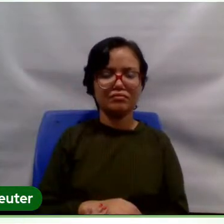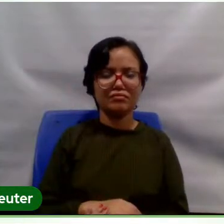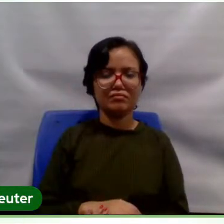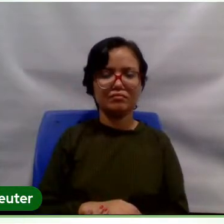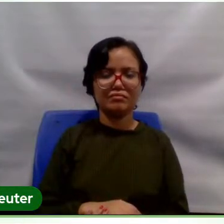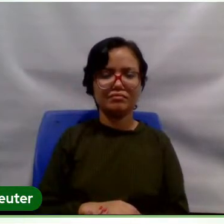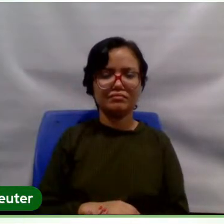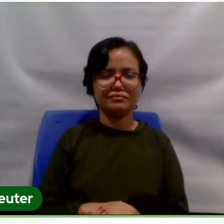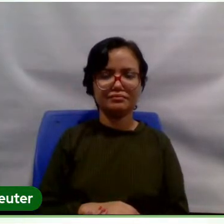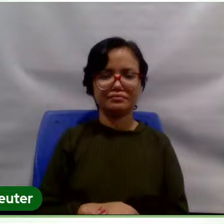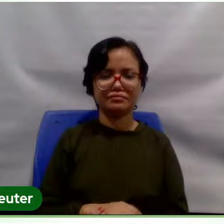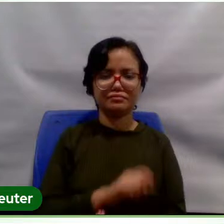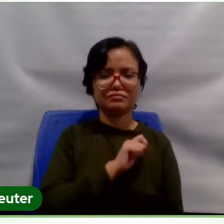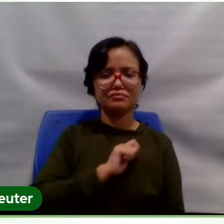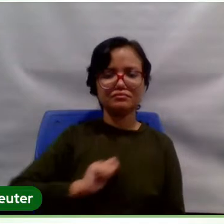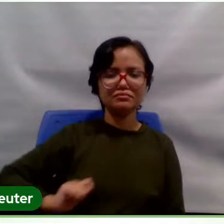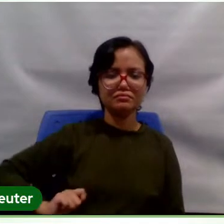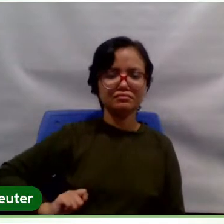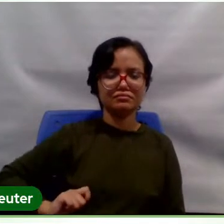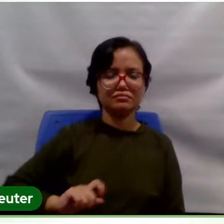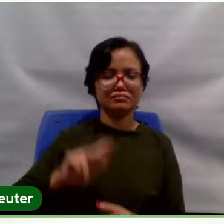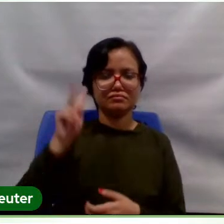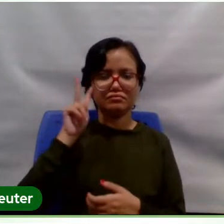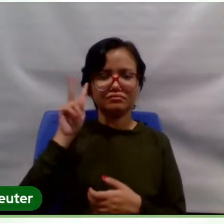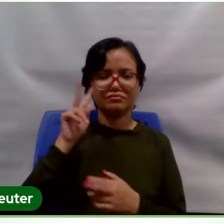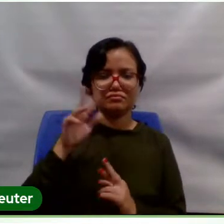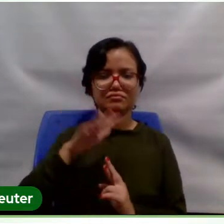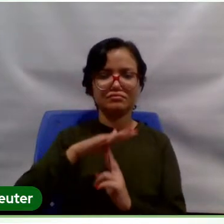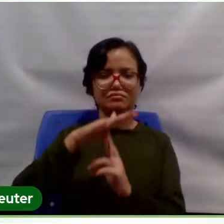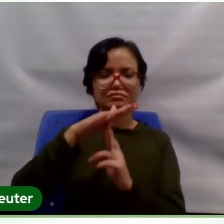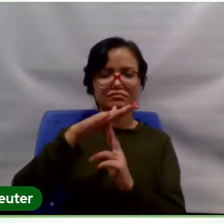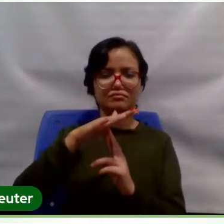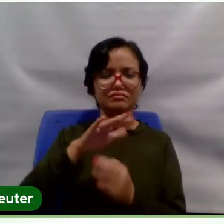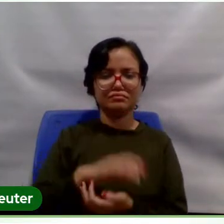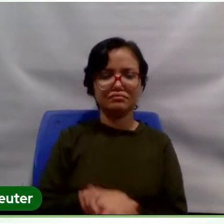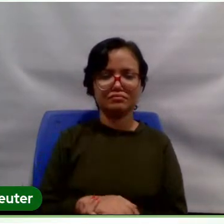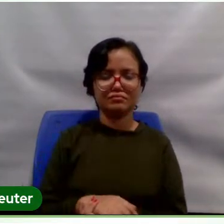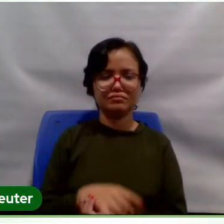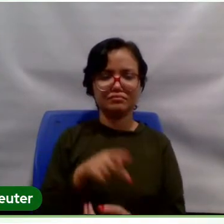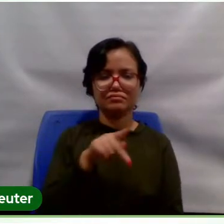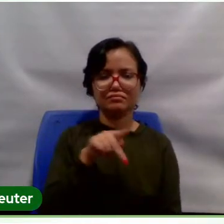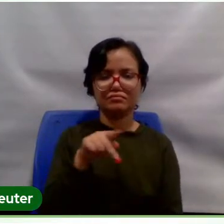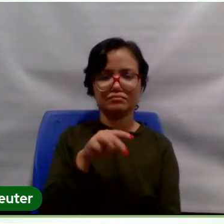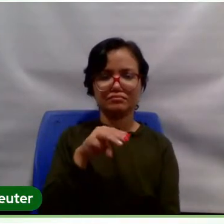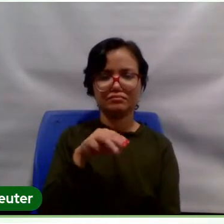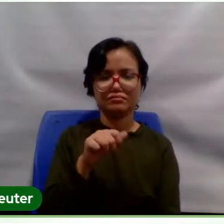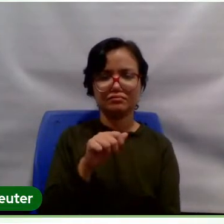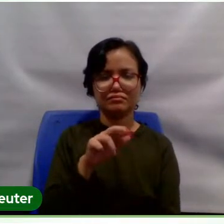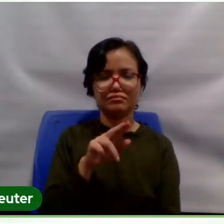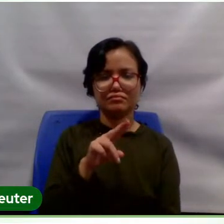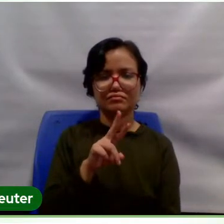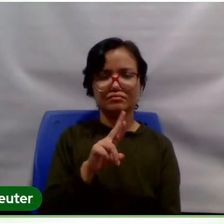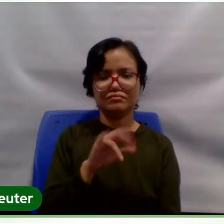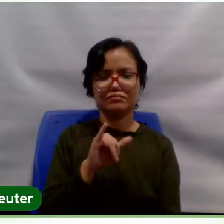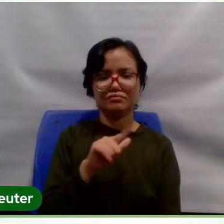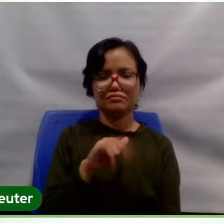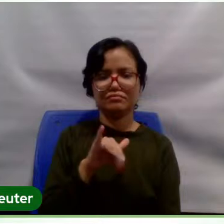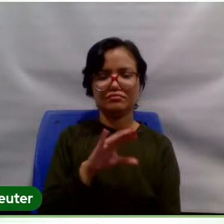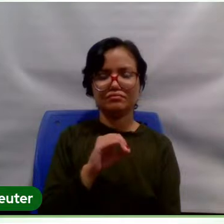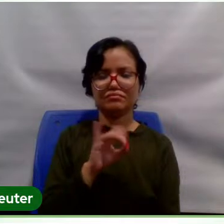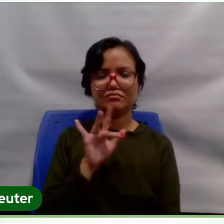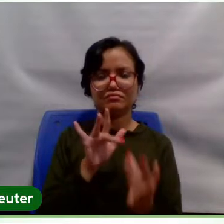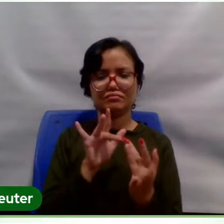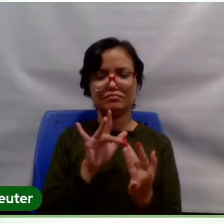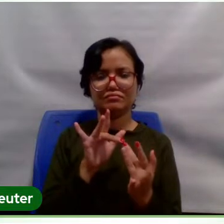em Ananindewa. Eu lembro que o reitor era o professor Maurílio, eu vim com o professor Maurílio, e o professor